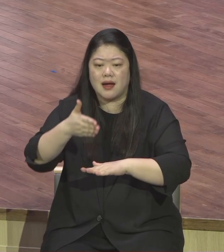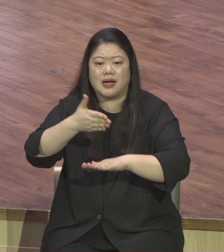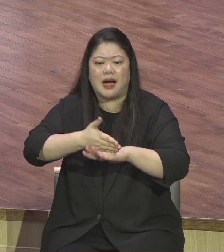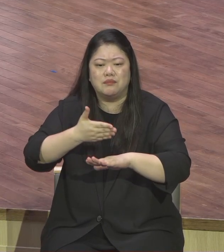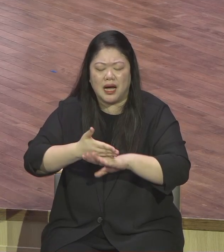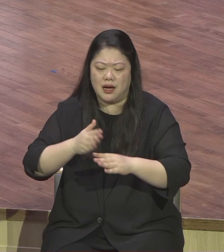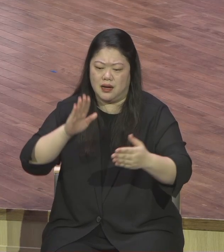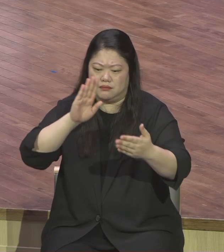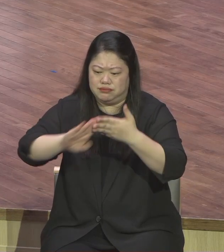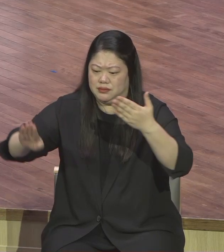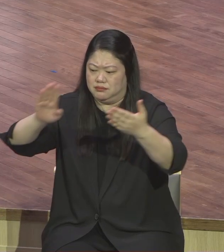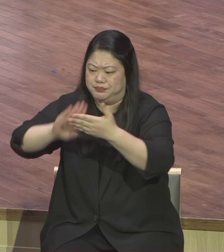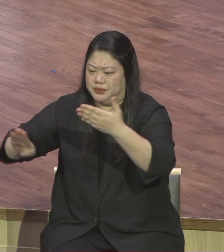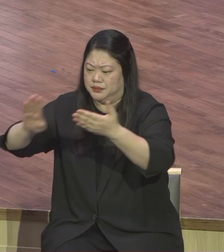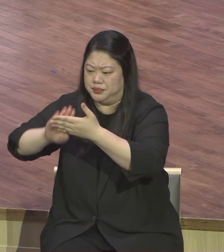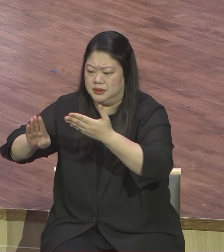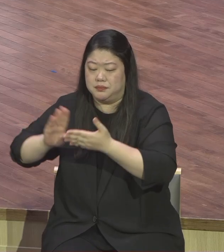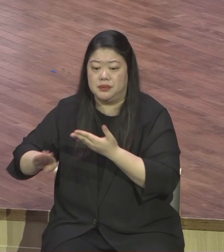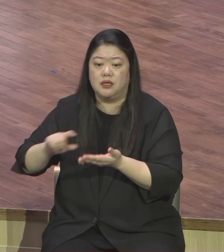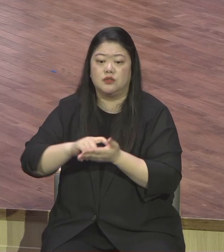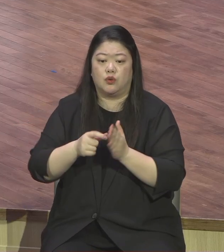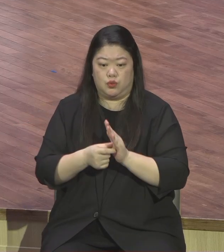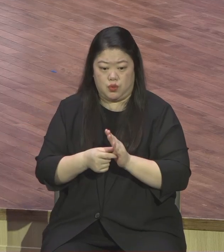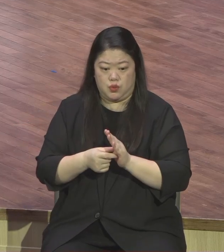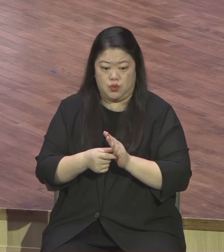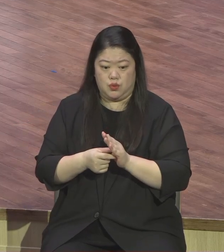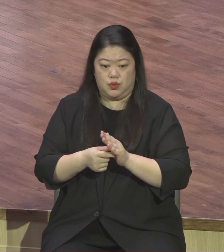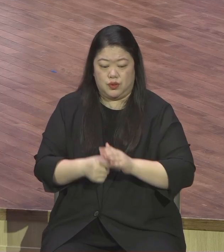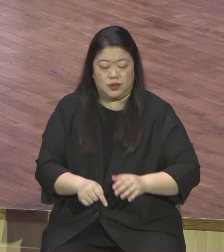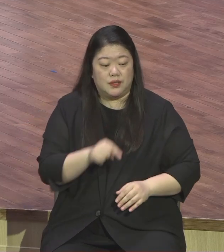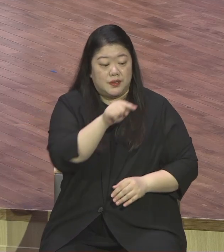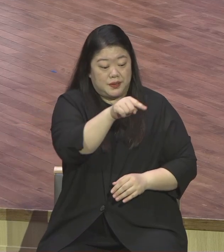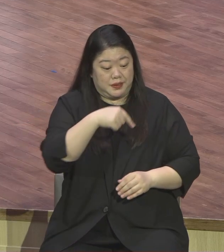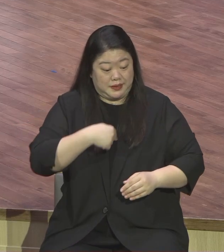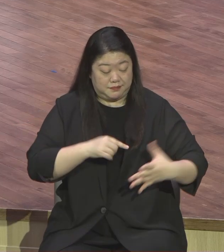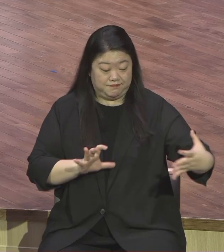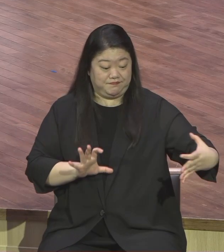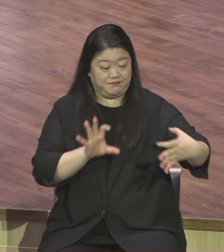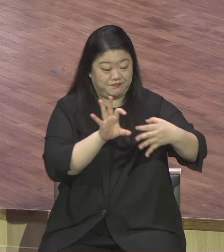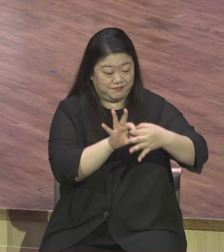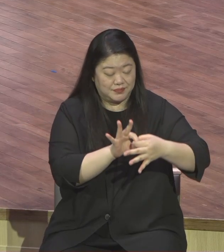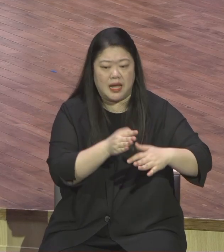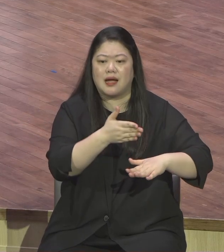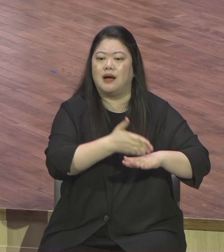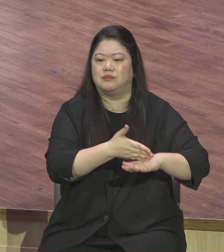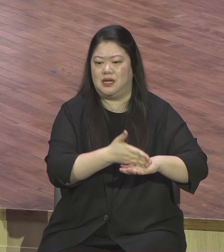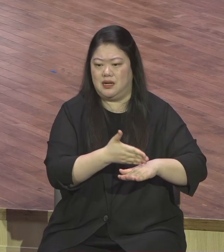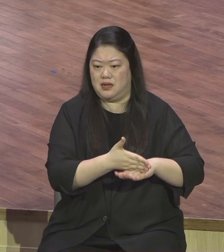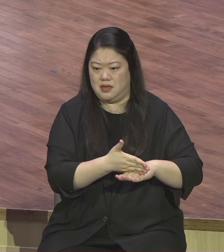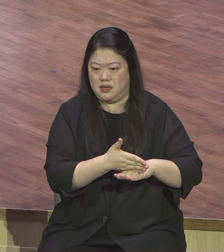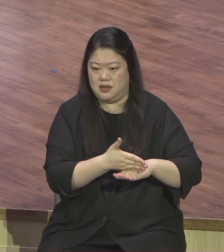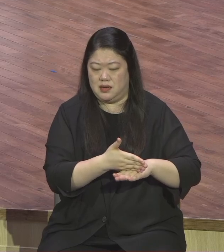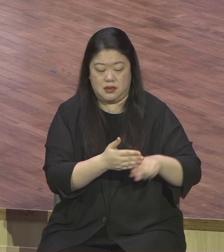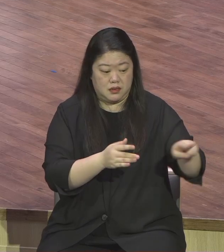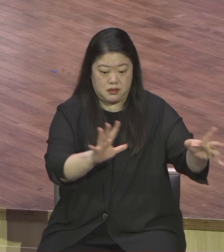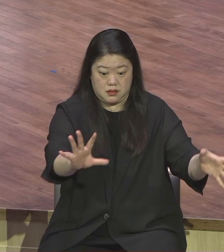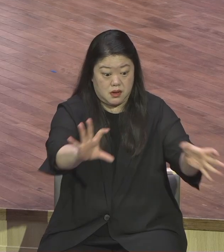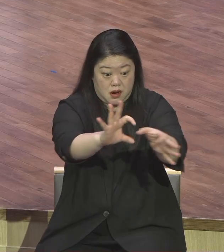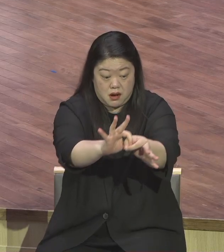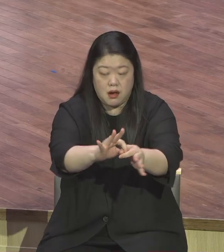감사 감사로 전달하시요 감사로 전달하시요 감사 감시 채팅이 될 뿐만 아니라 주위를 다